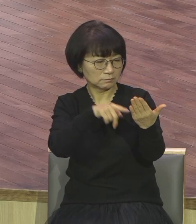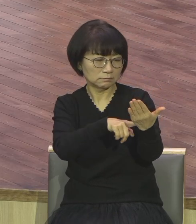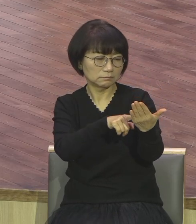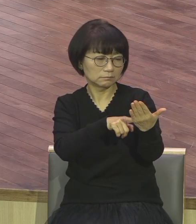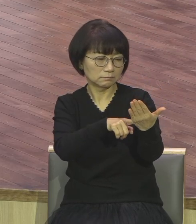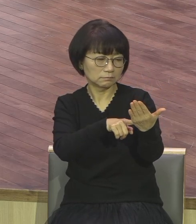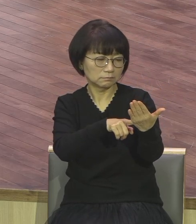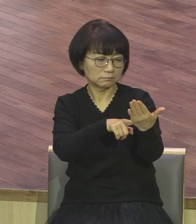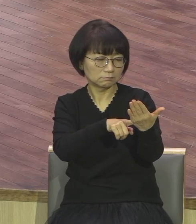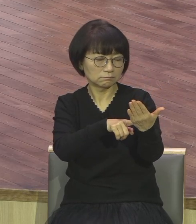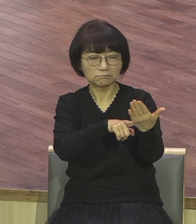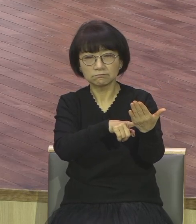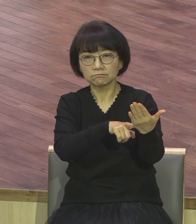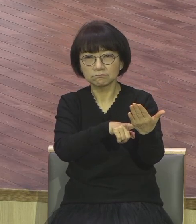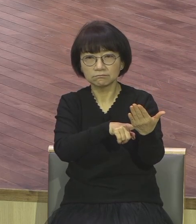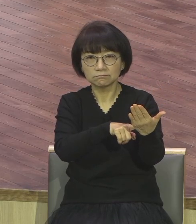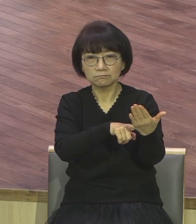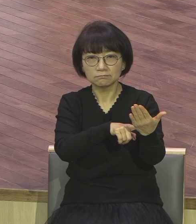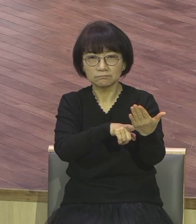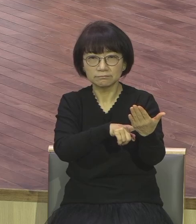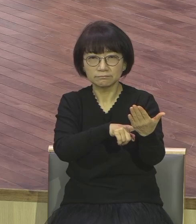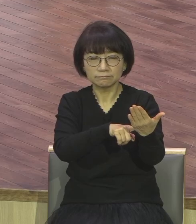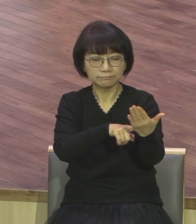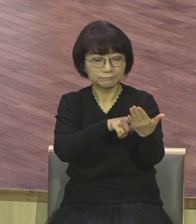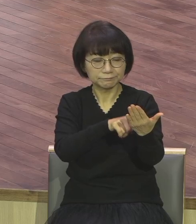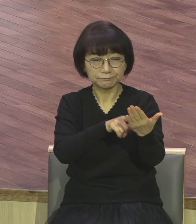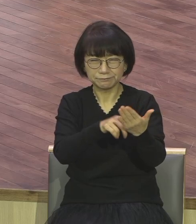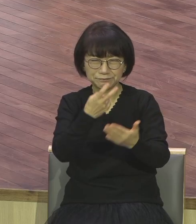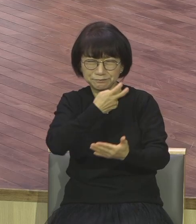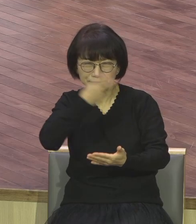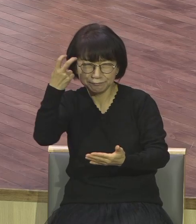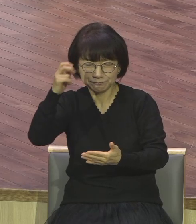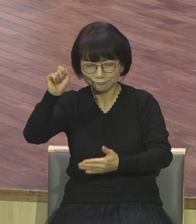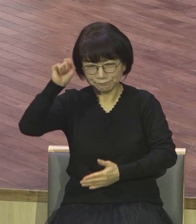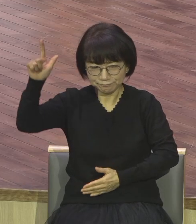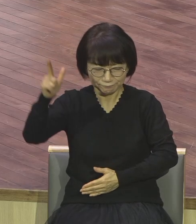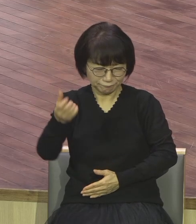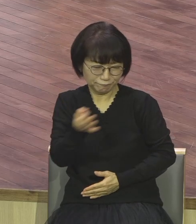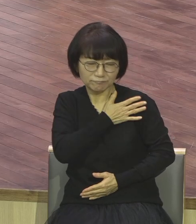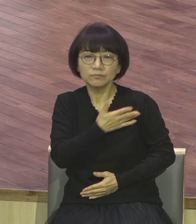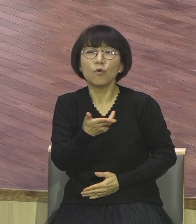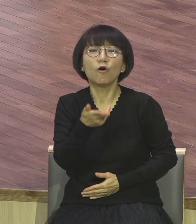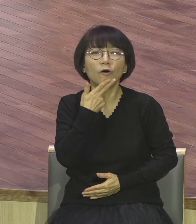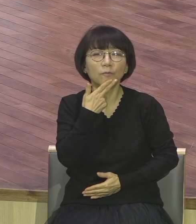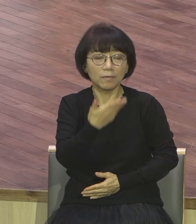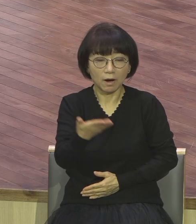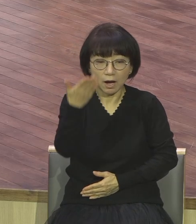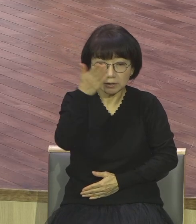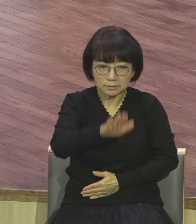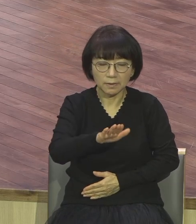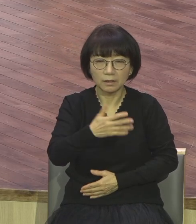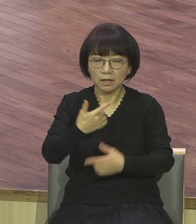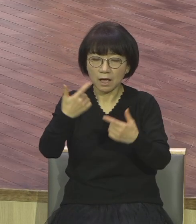다 그런데 다 믿음 하나 가지고 믿음으로 아브라함은 믿음으로